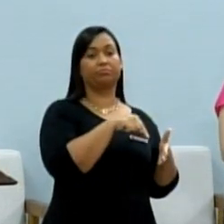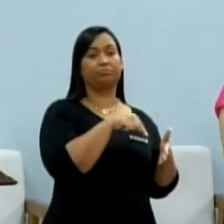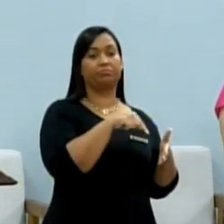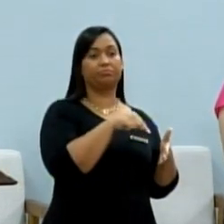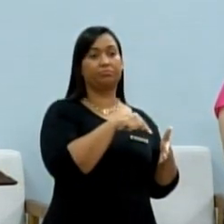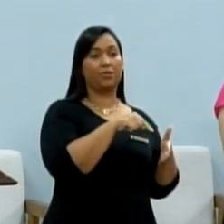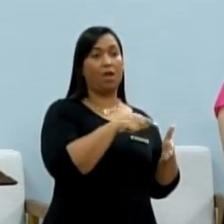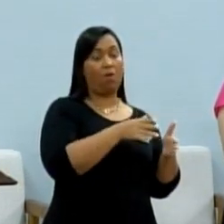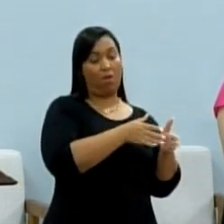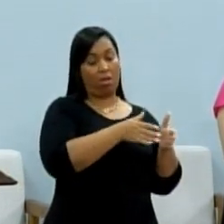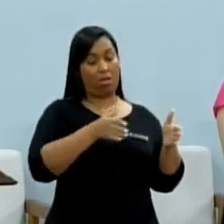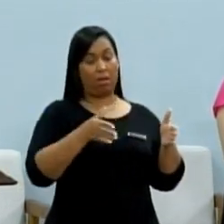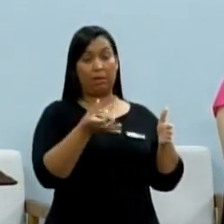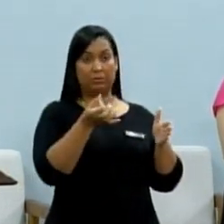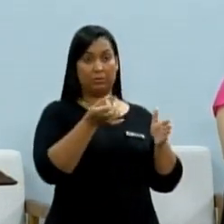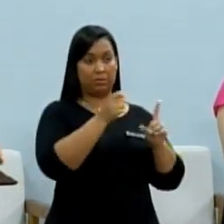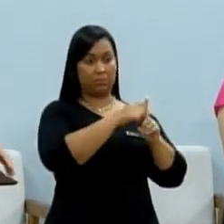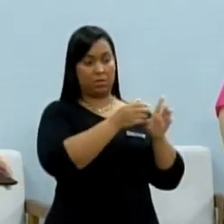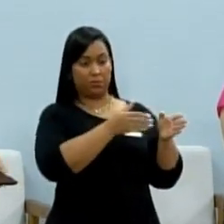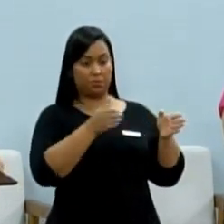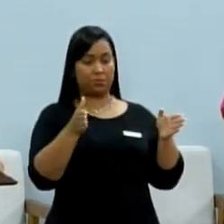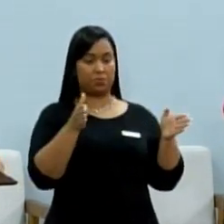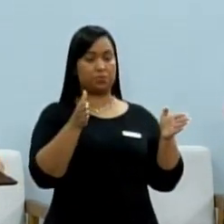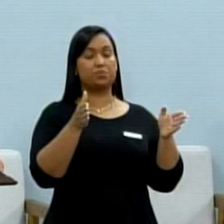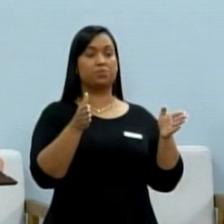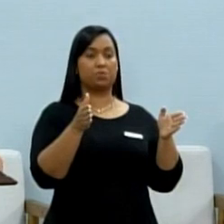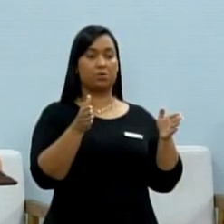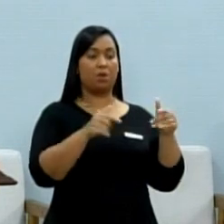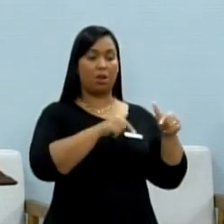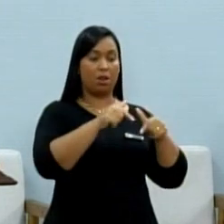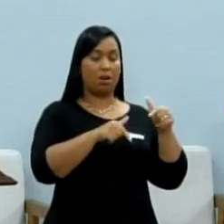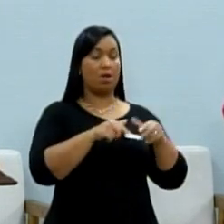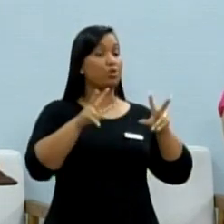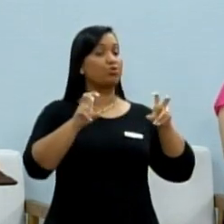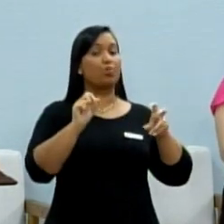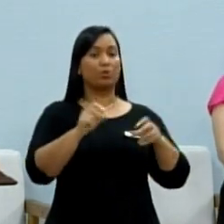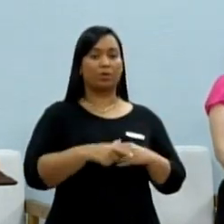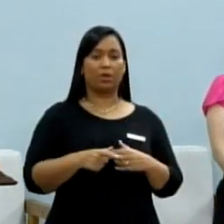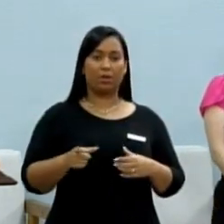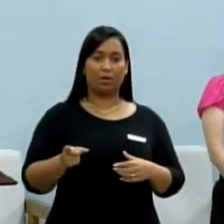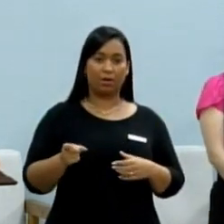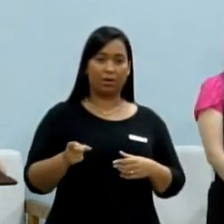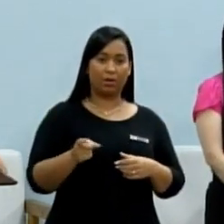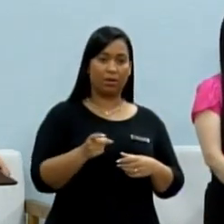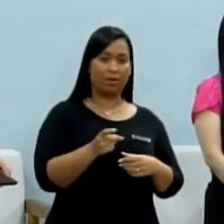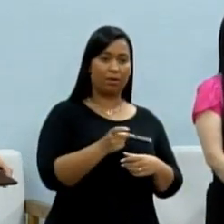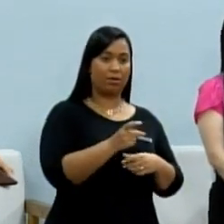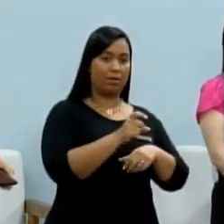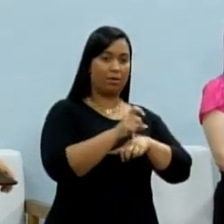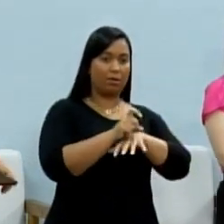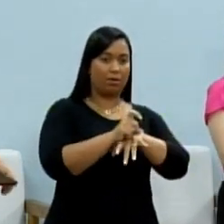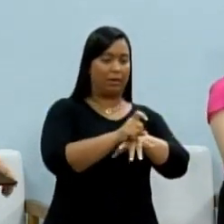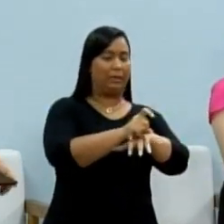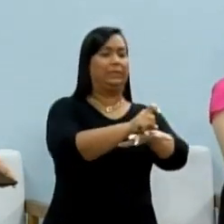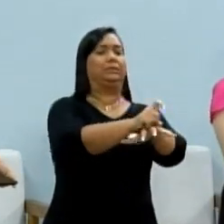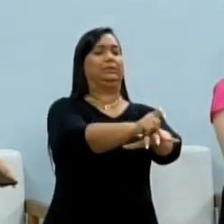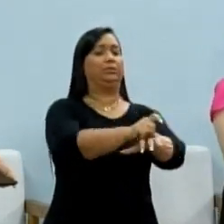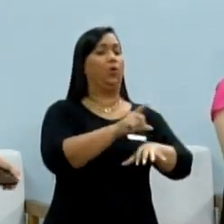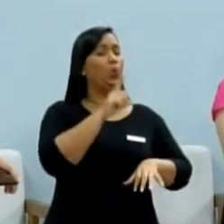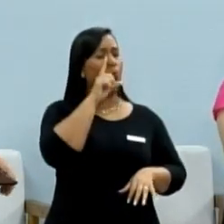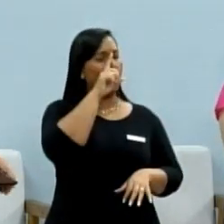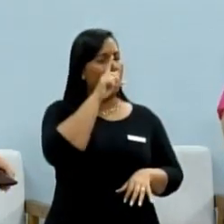semestre, que é a questão aí dos escorpiões, que está muito grave, é